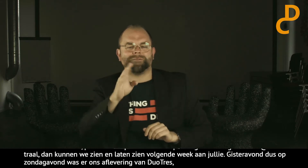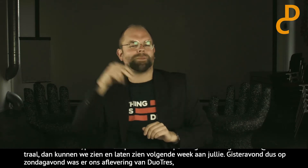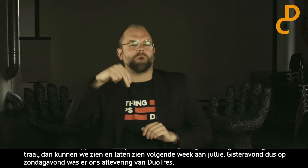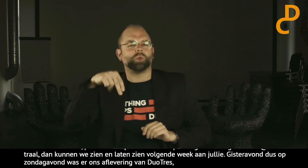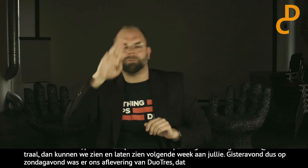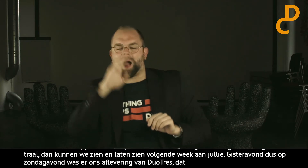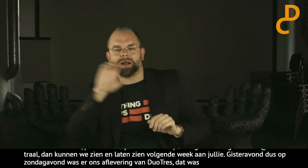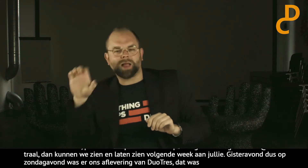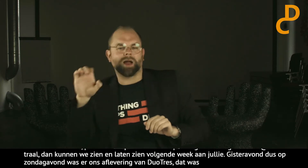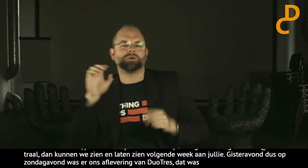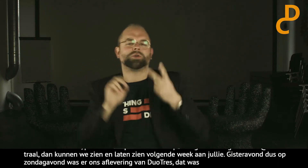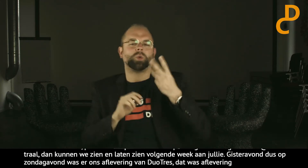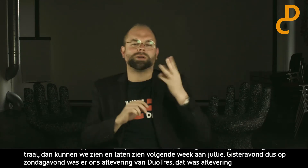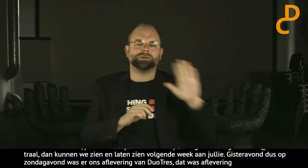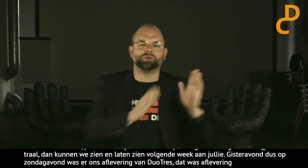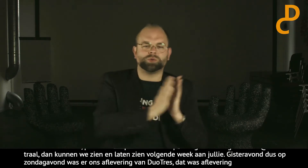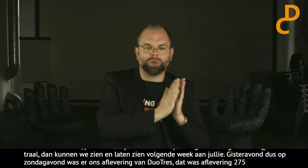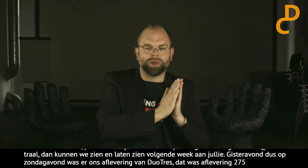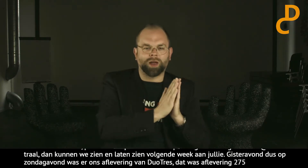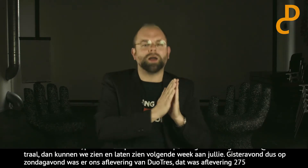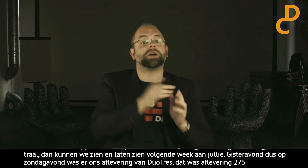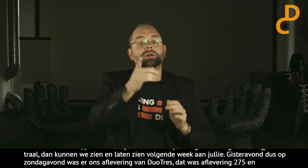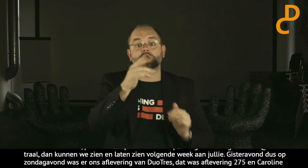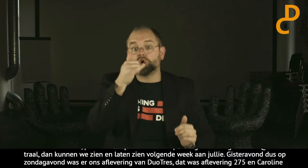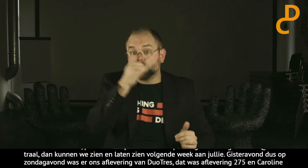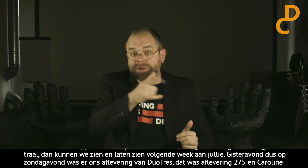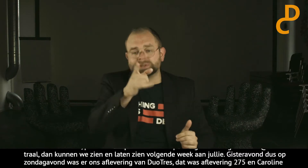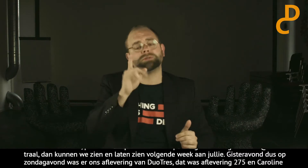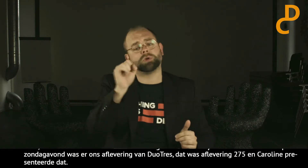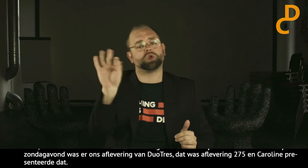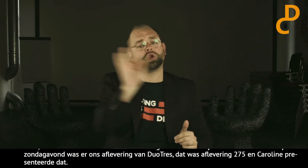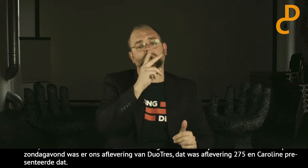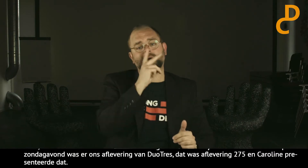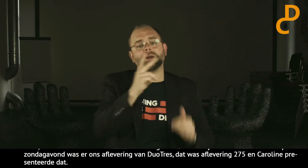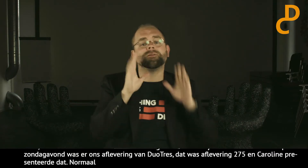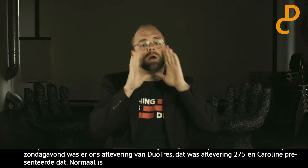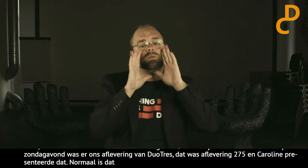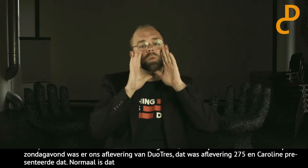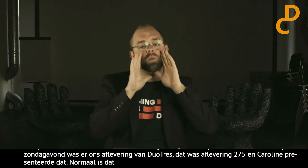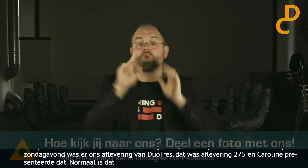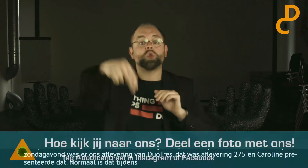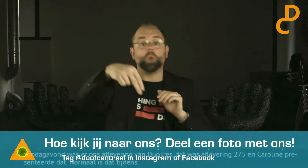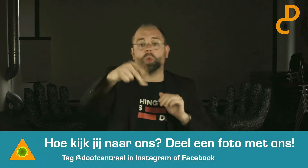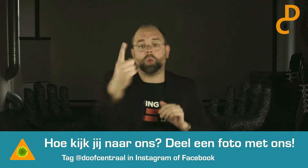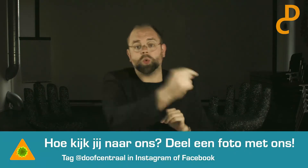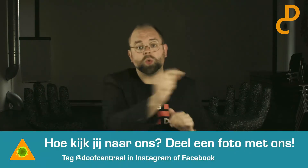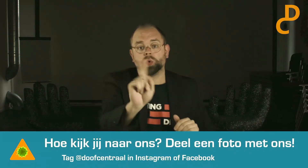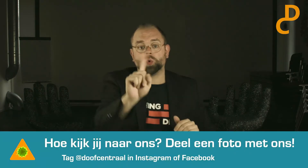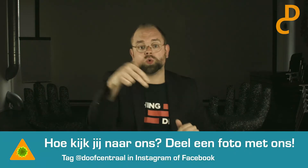Caroline gepresenteerd. Normaal gesproken deden we dat dus nu live tijdens de uitzending laten zien. Maar als je hem hebt gemist, kan je hem terugkijken. Hij stond al gisteren op